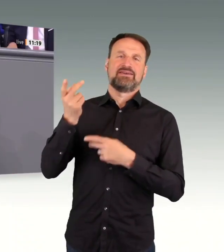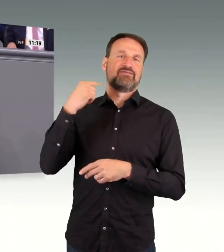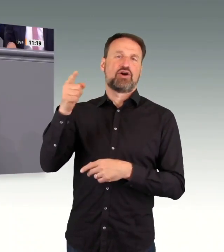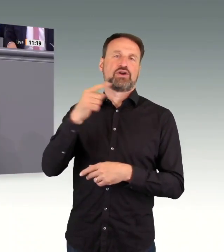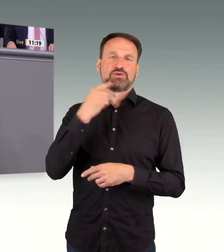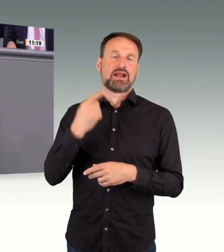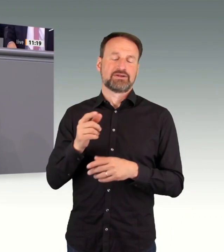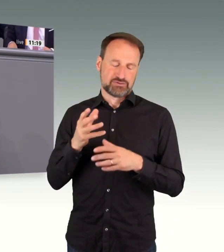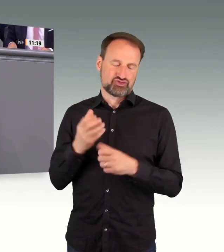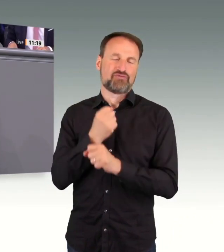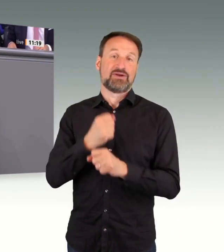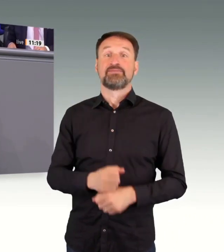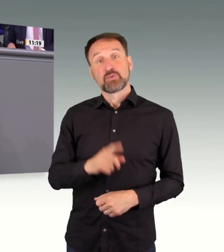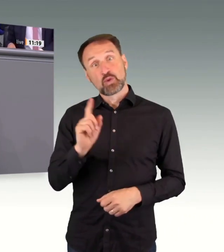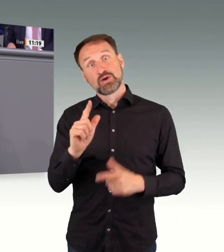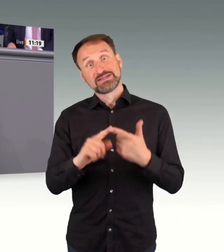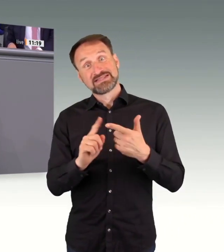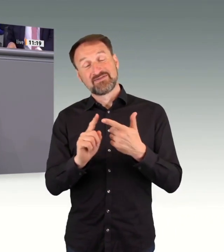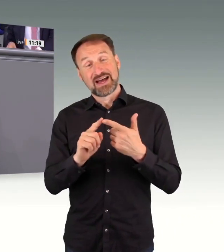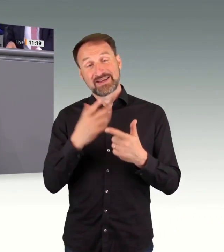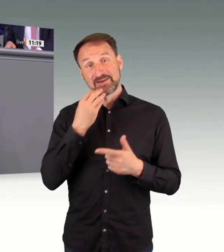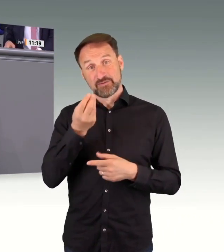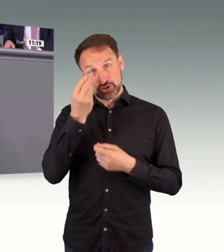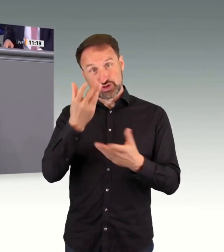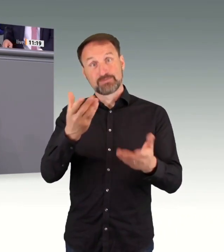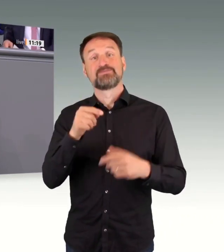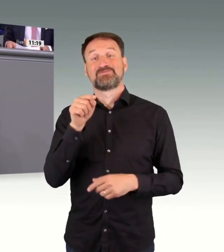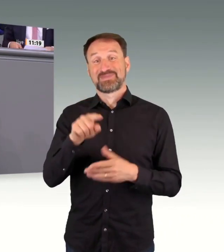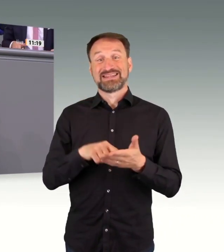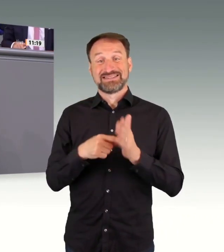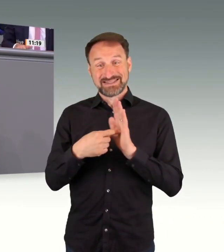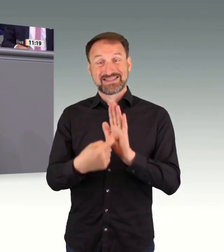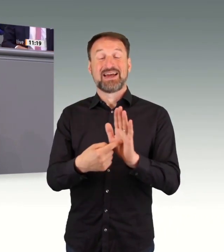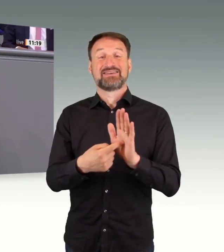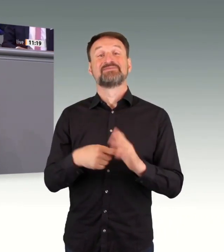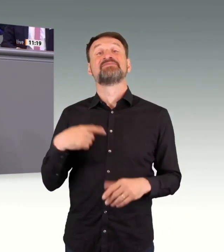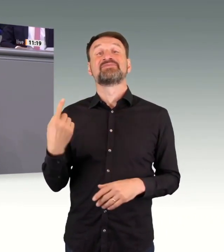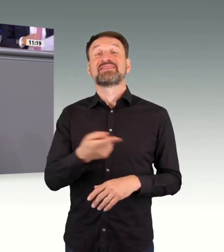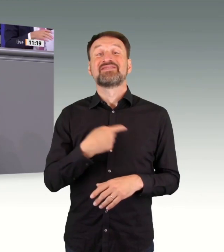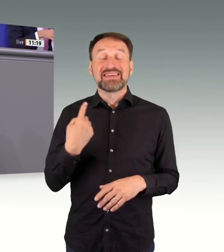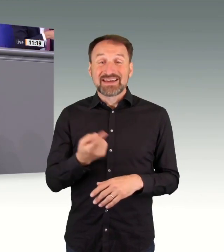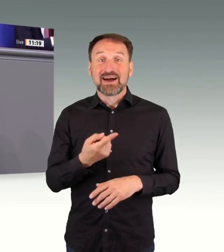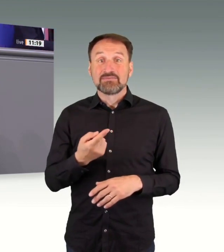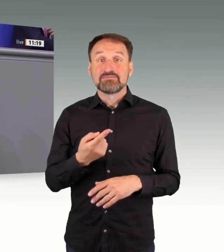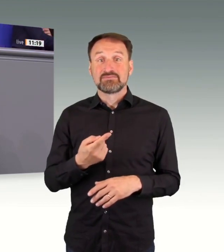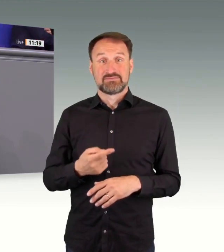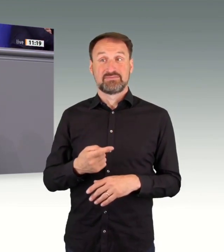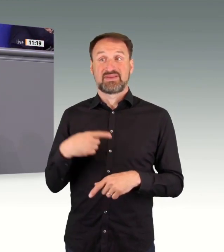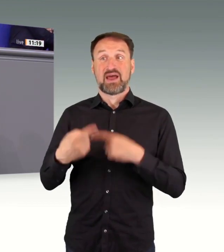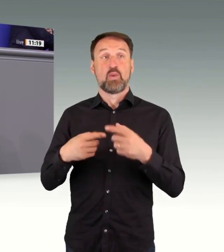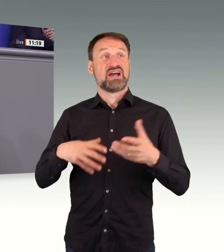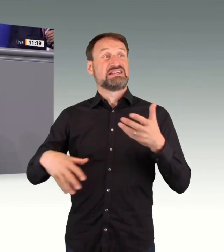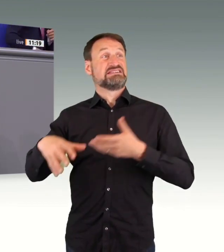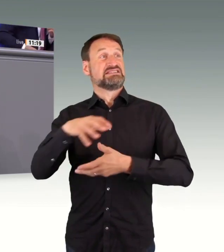Stelle nennen, weil es nämlich auch aufzeigt, dass wir eben nicht die Dauerkrisen dieses Planeten dabei aus dem Blick